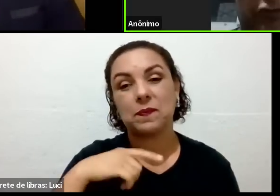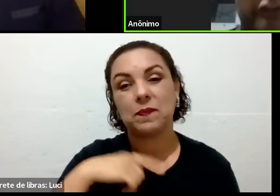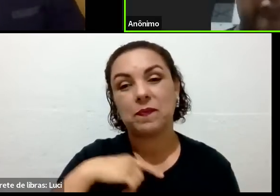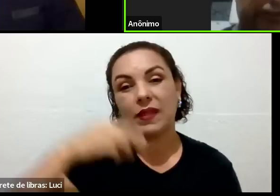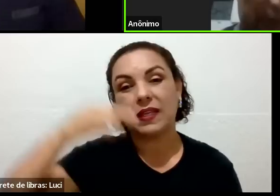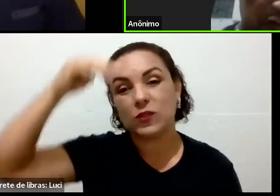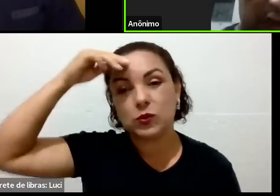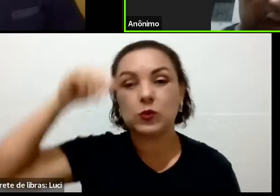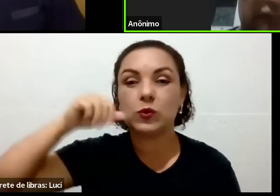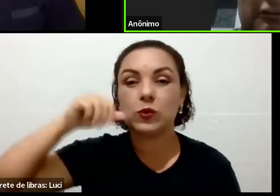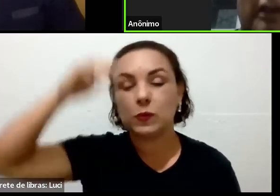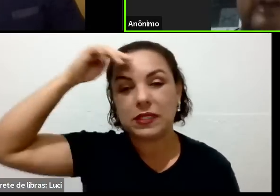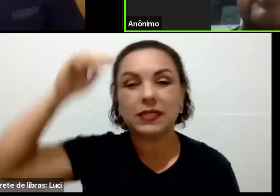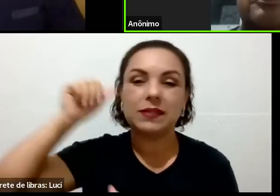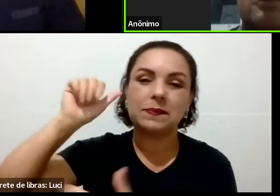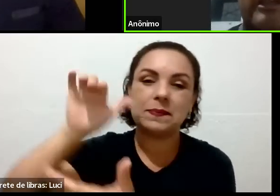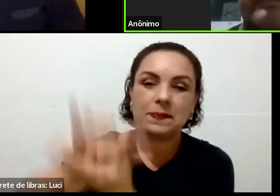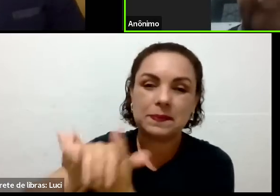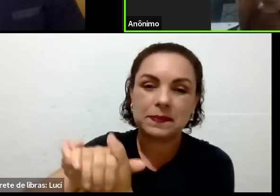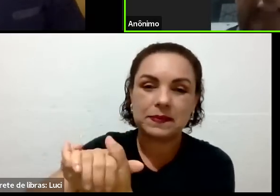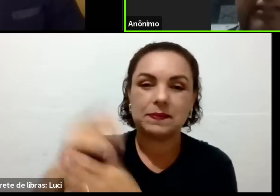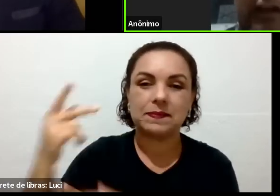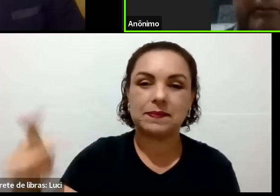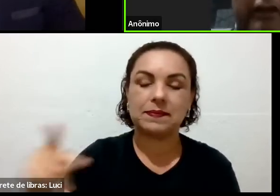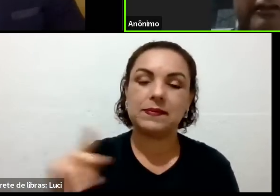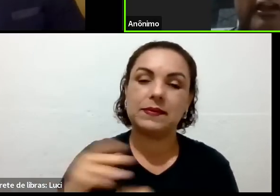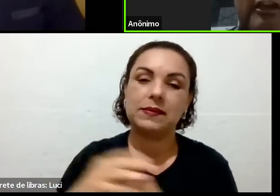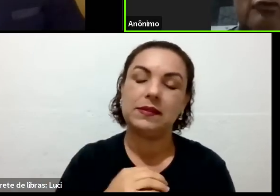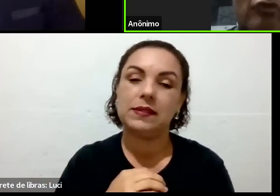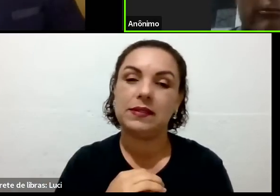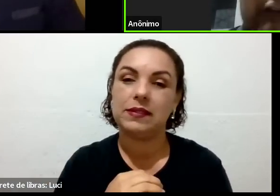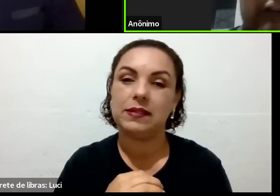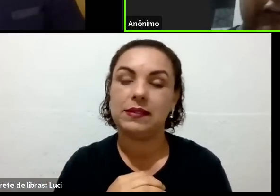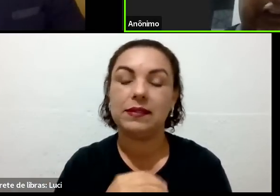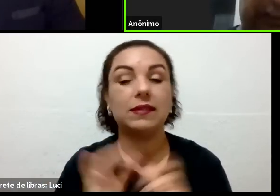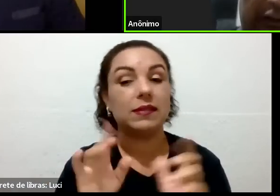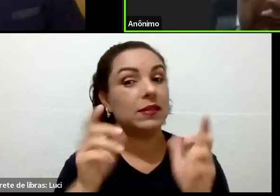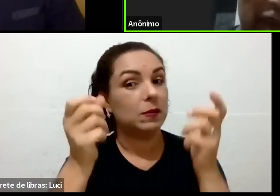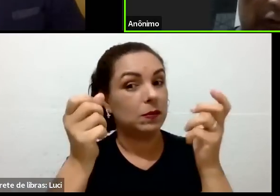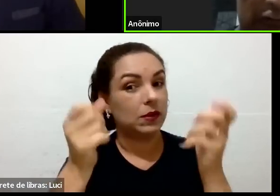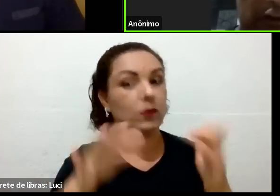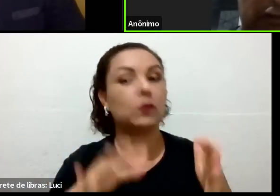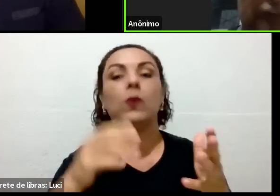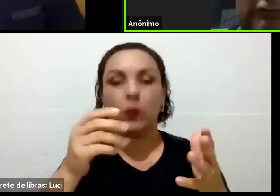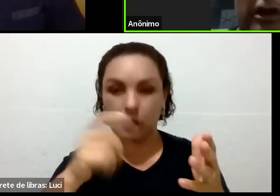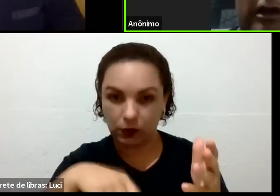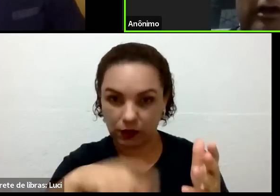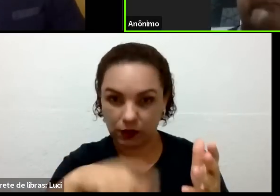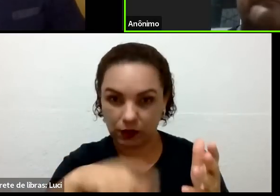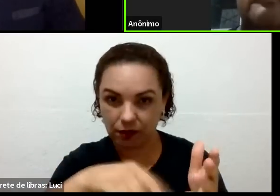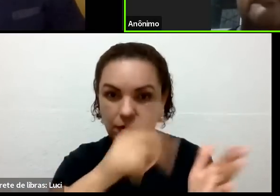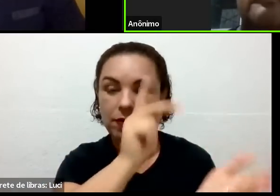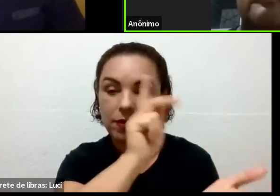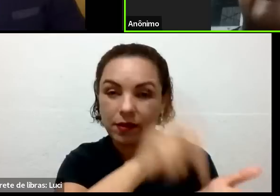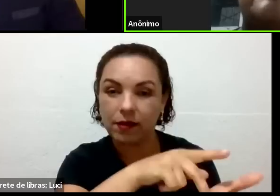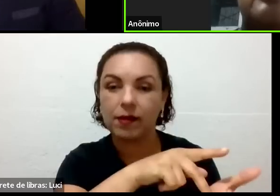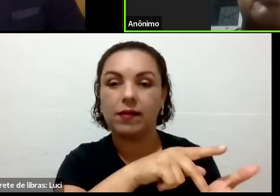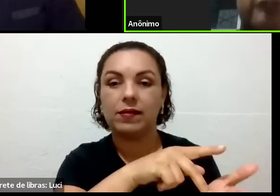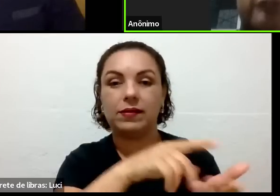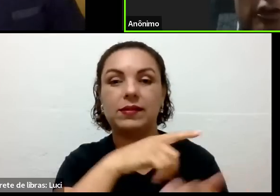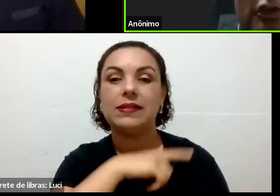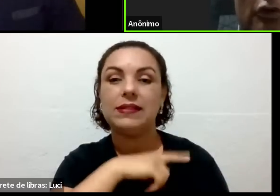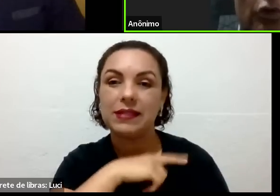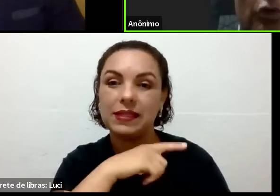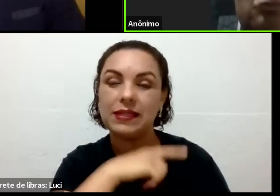Aí ele foi e disse, Antônio Neto, a história é certa, rapaz. O homem vai fazer uma live